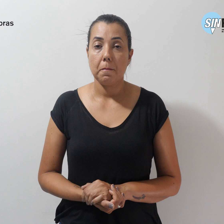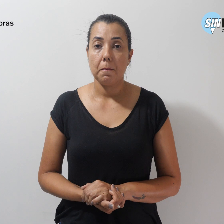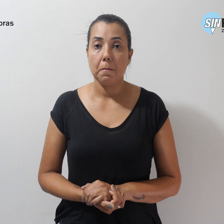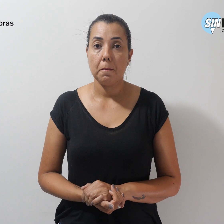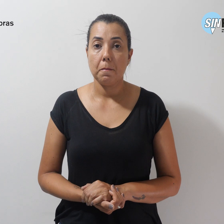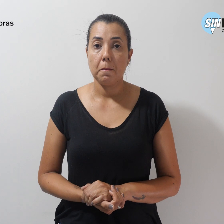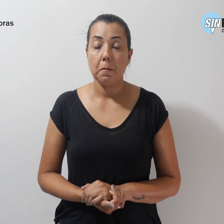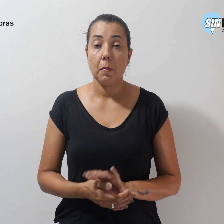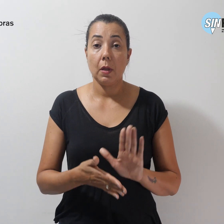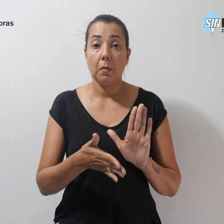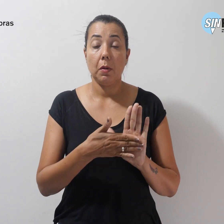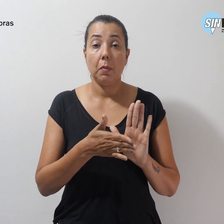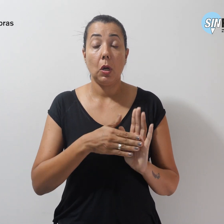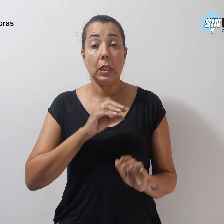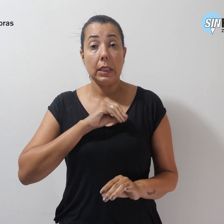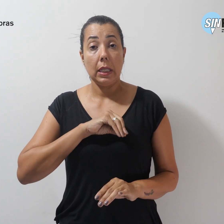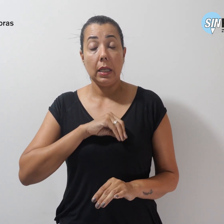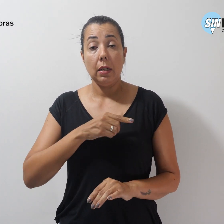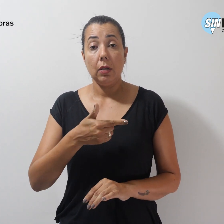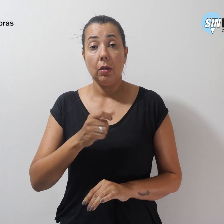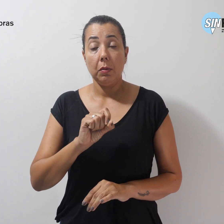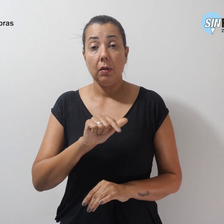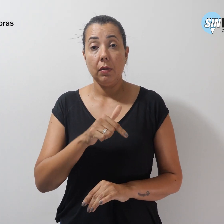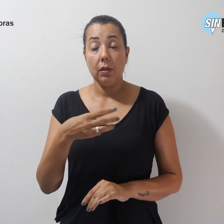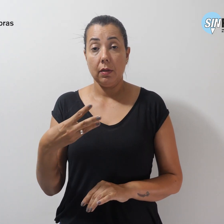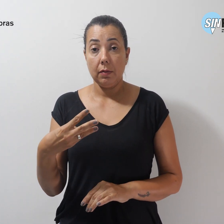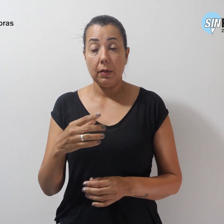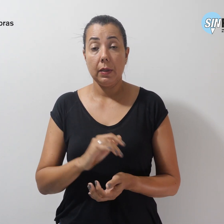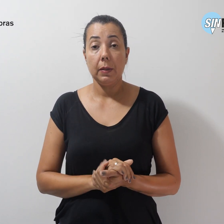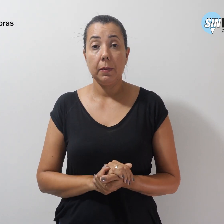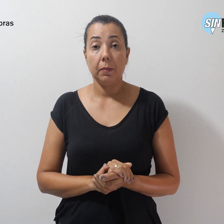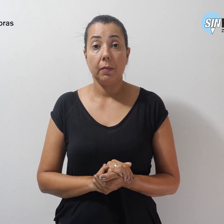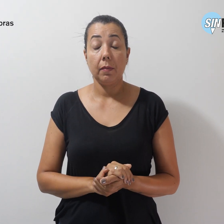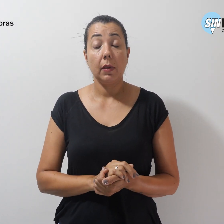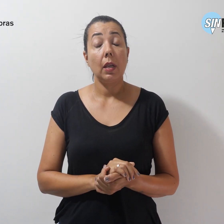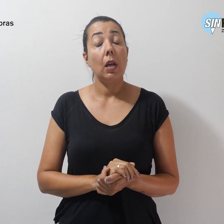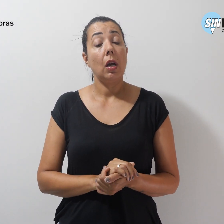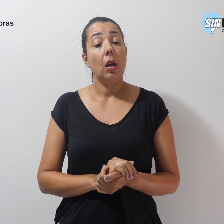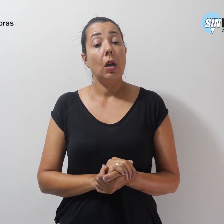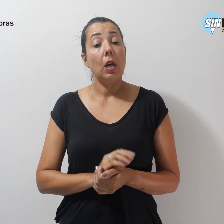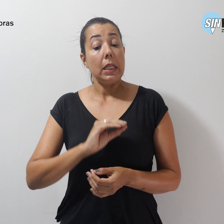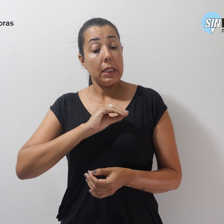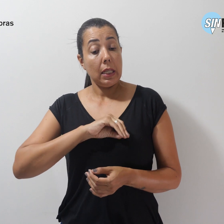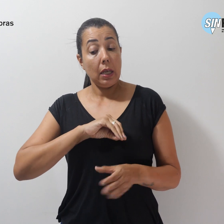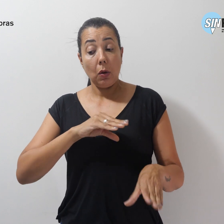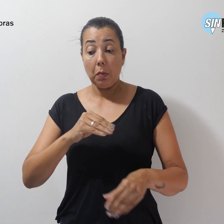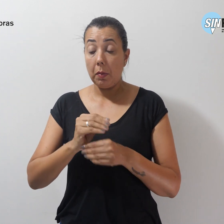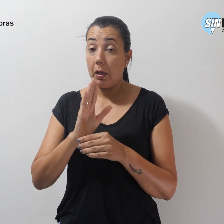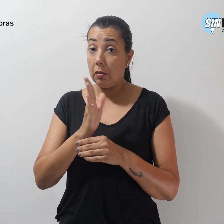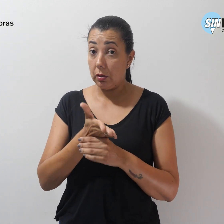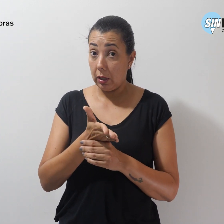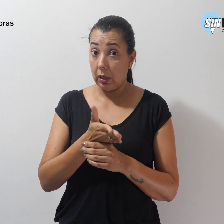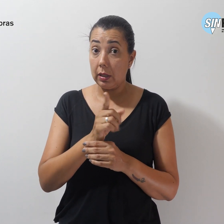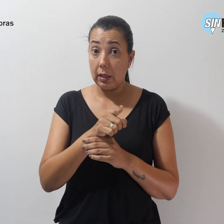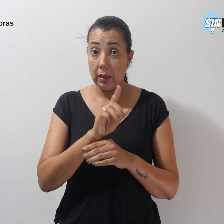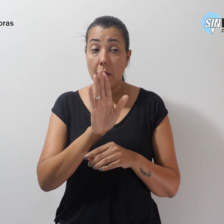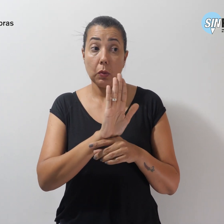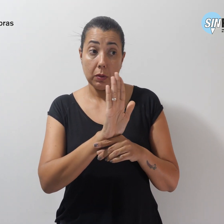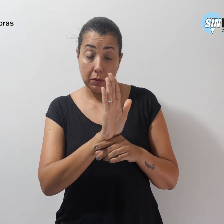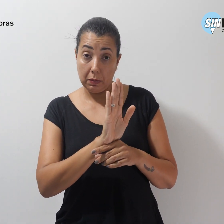Campanha salarial 2023, reestruturação da carreira já, está no cinema. O